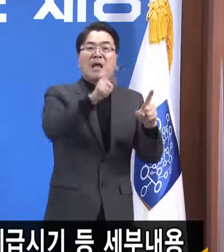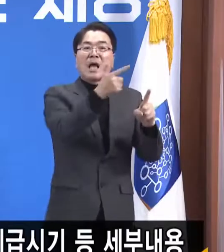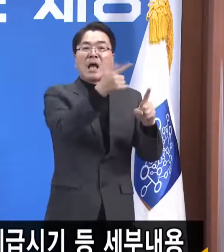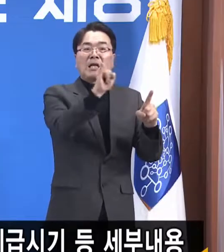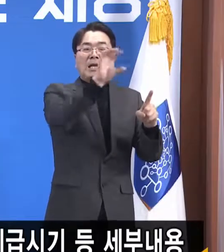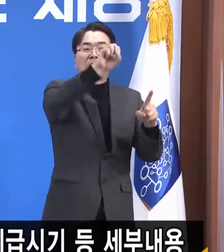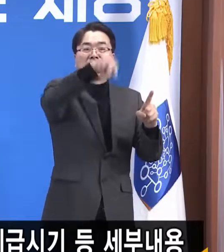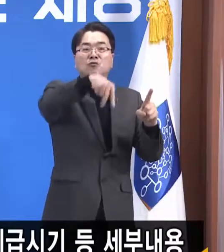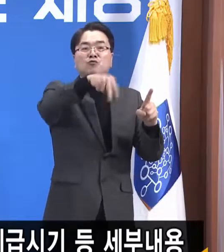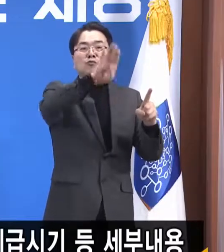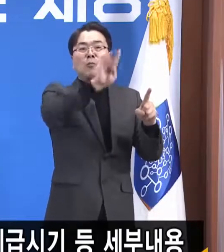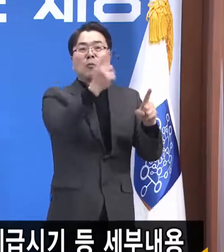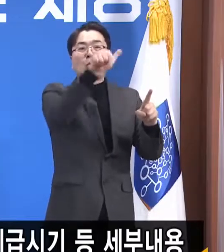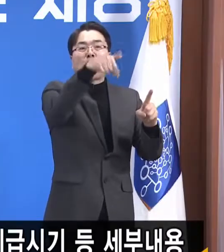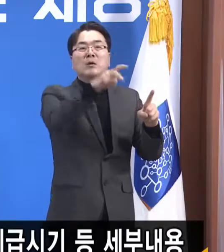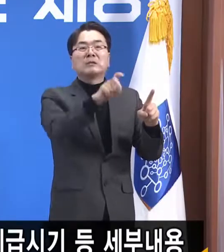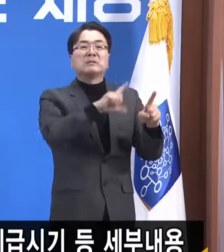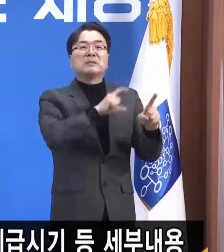늘어날 뿐입니다.